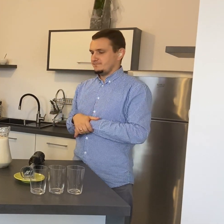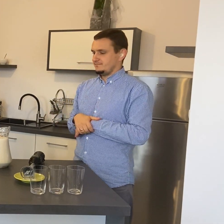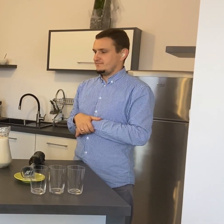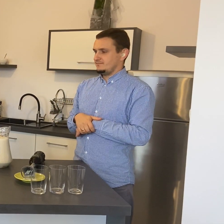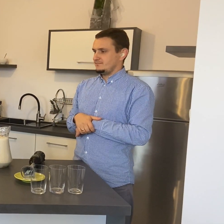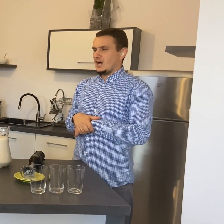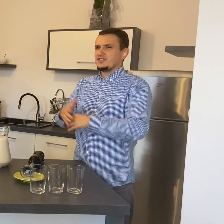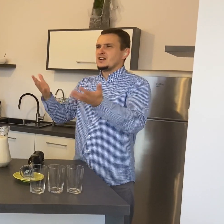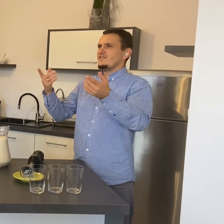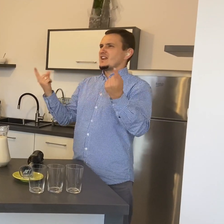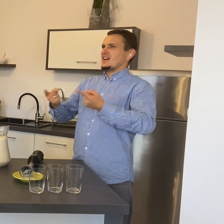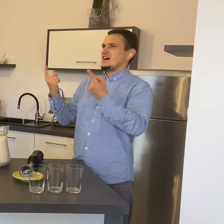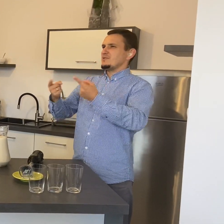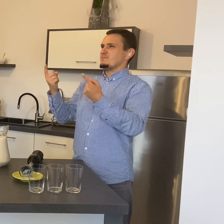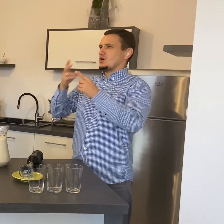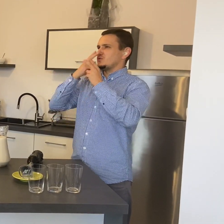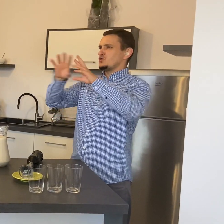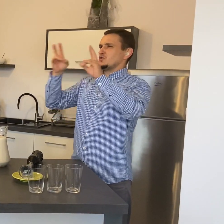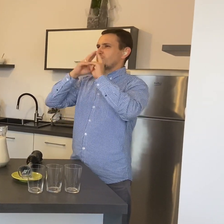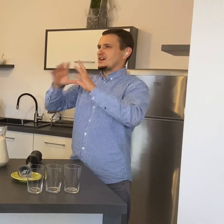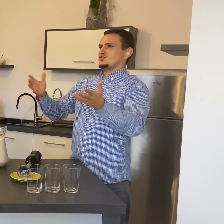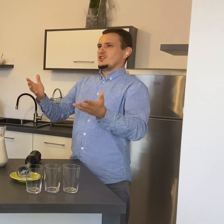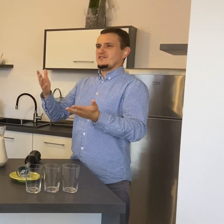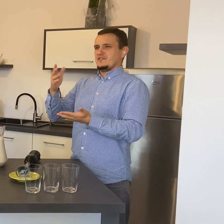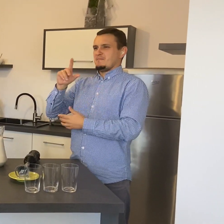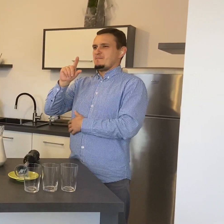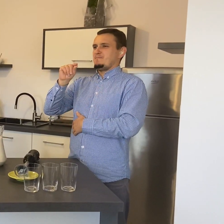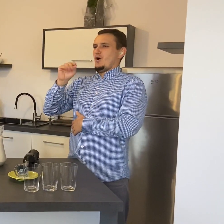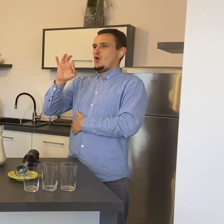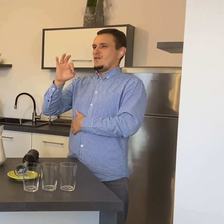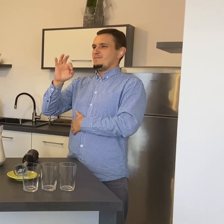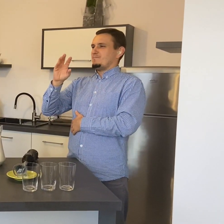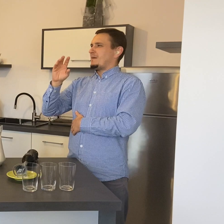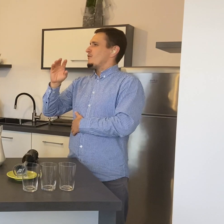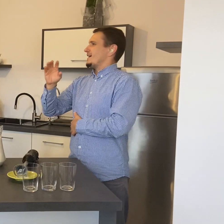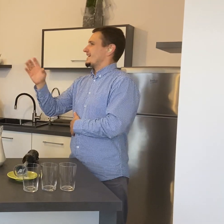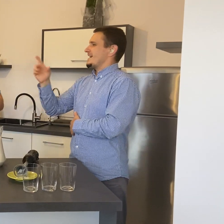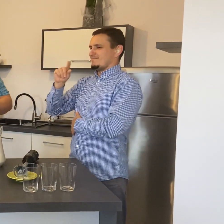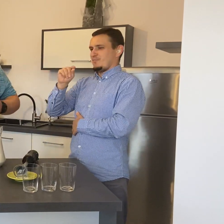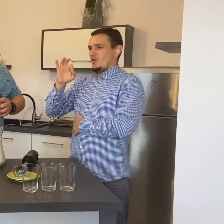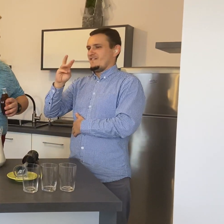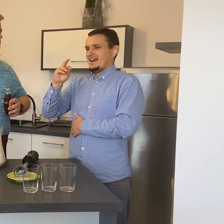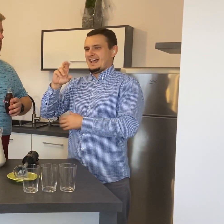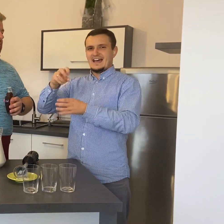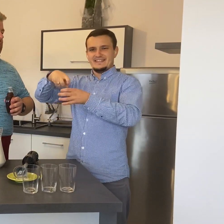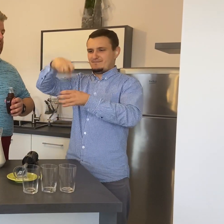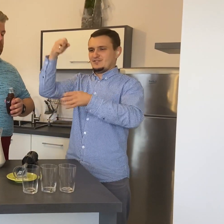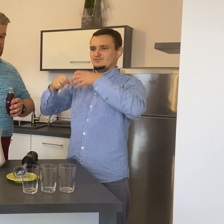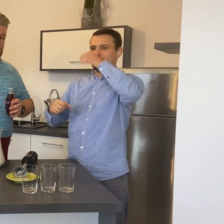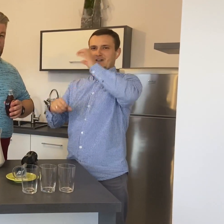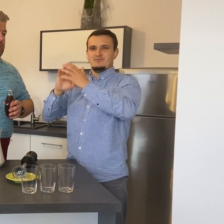A tyle w reklamie pokazują, nie wiem, powerej, powerej, powerej, powerej,